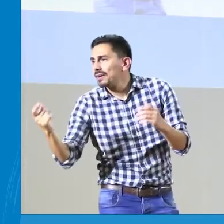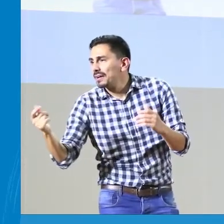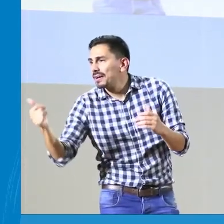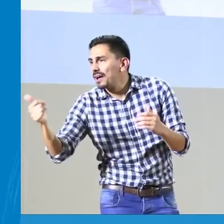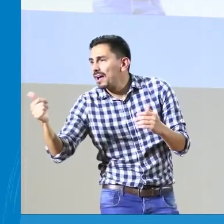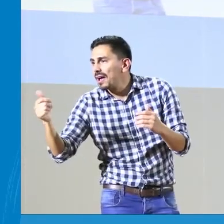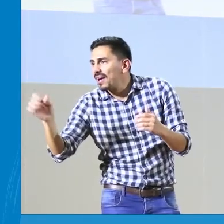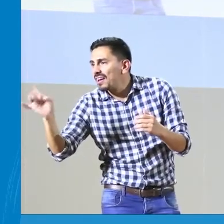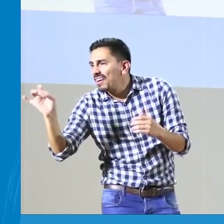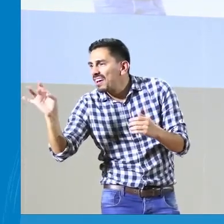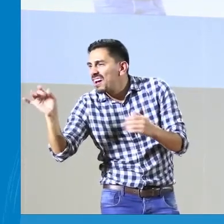llevo, porque la verdad no sé.